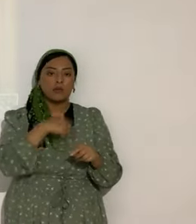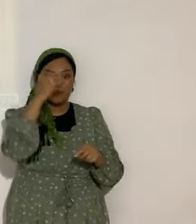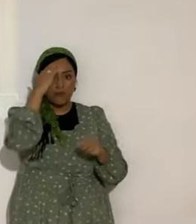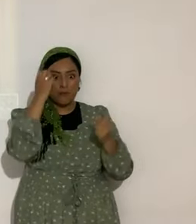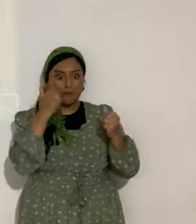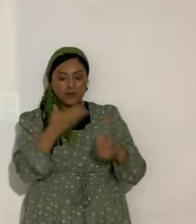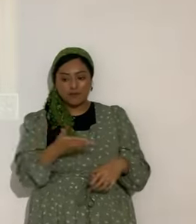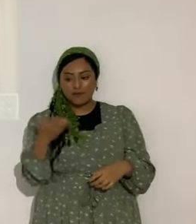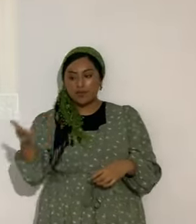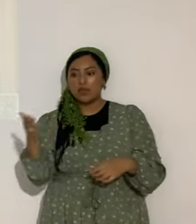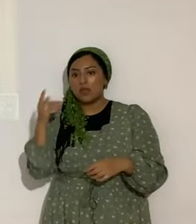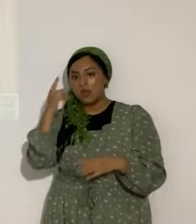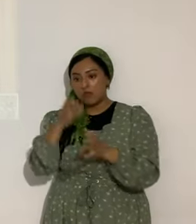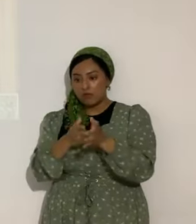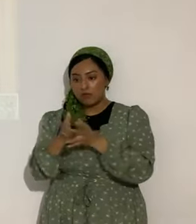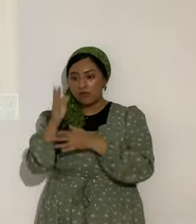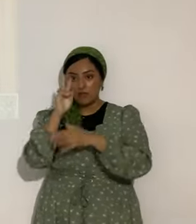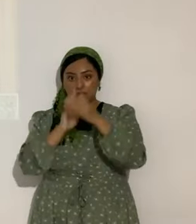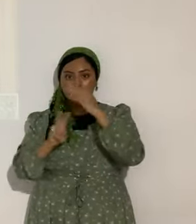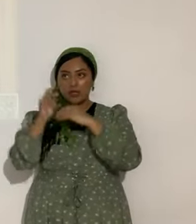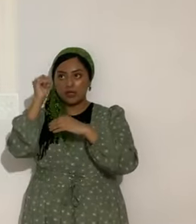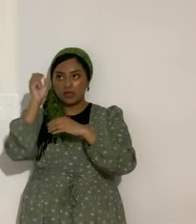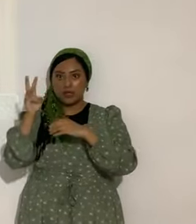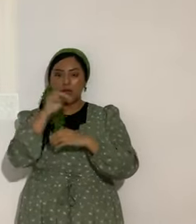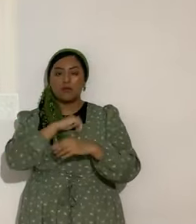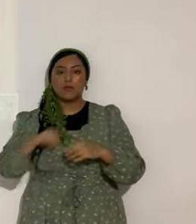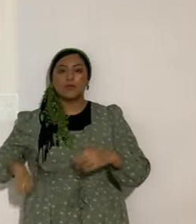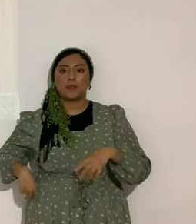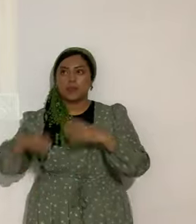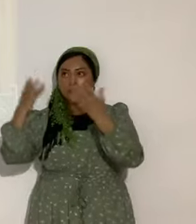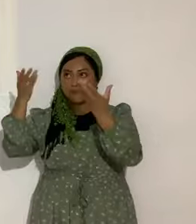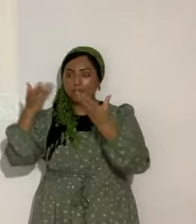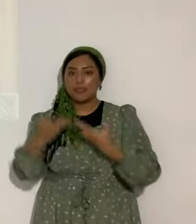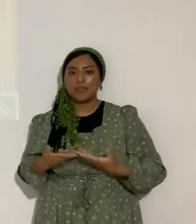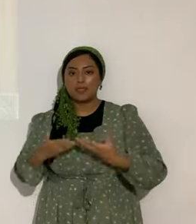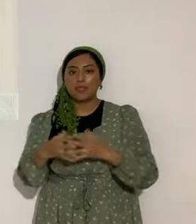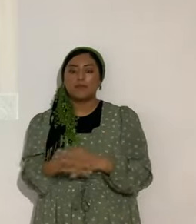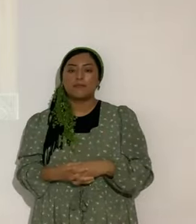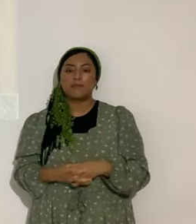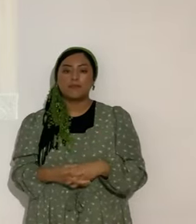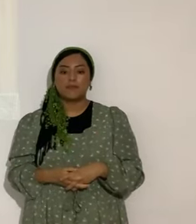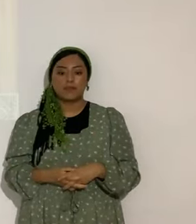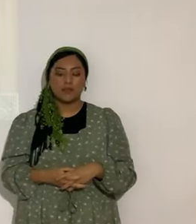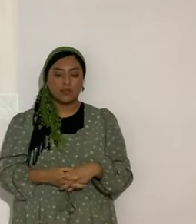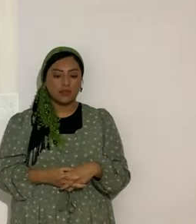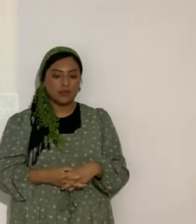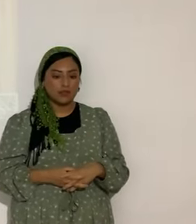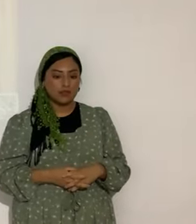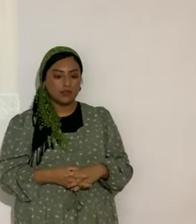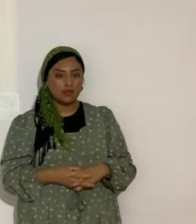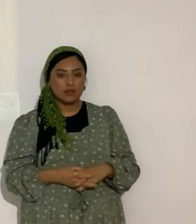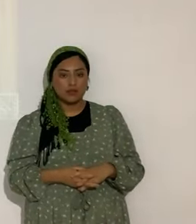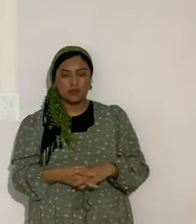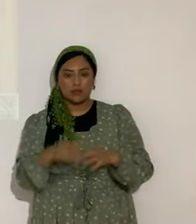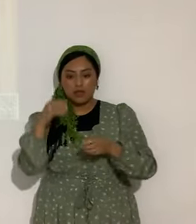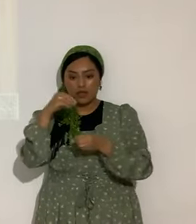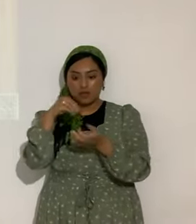por las profecías que dejó Yahshua Mashiach. Bueno, ¿qué hizo? Que estuvieran impresas en este libro precioso.